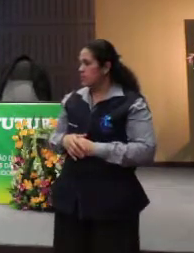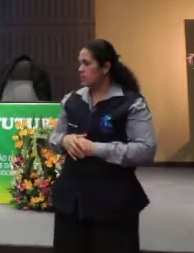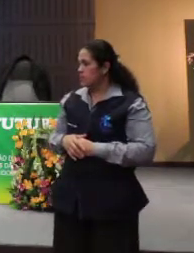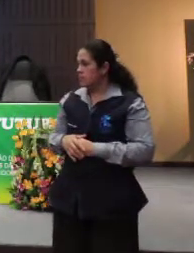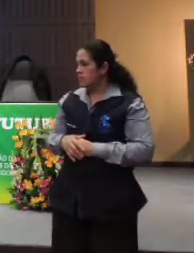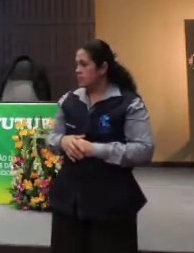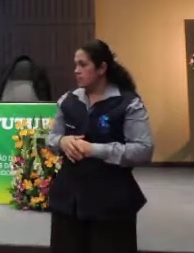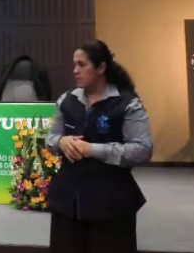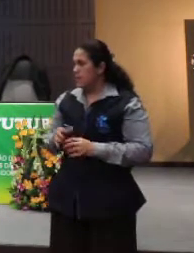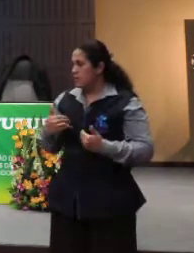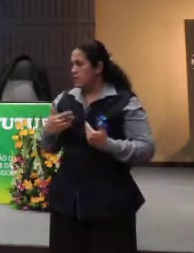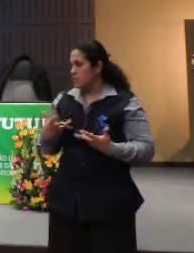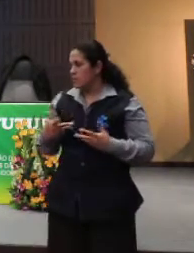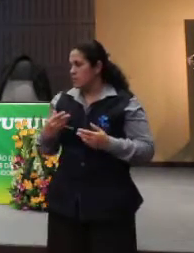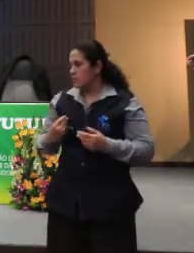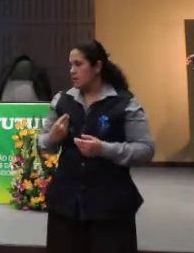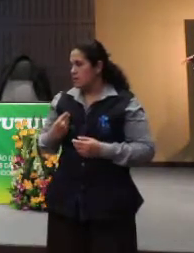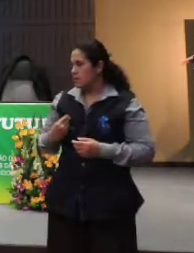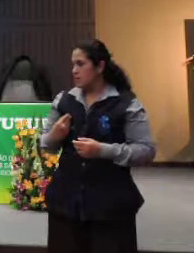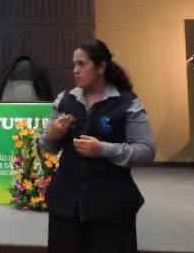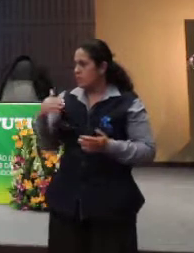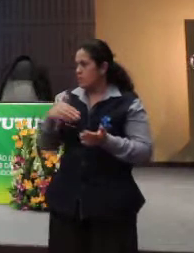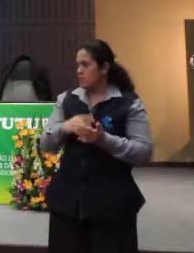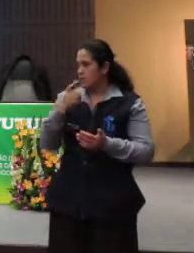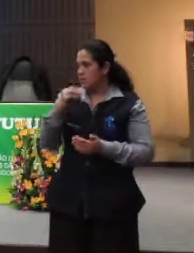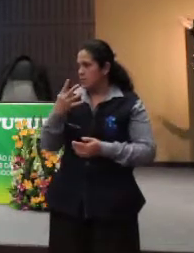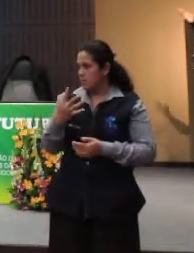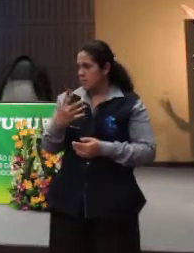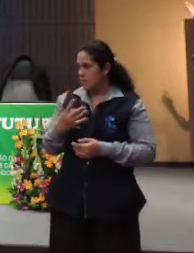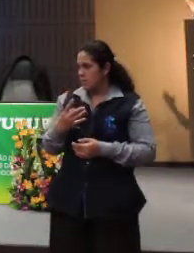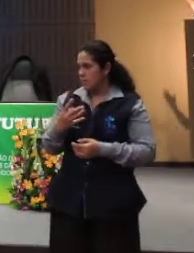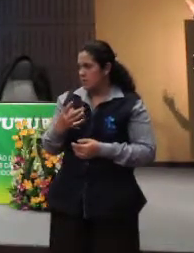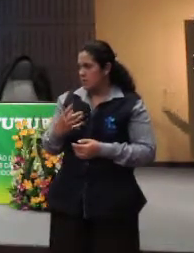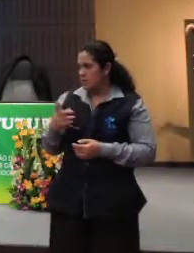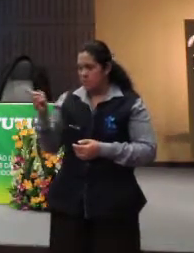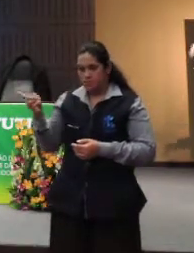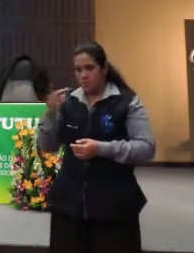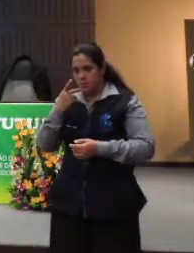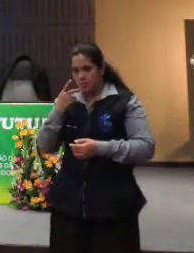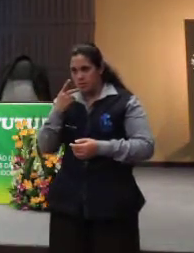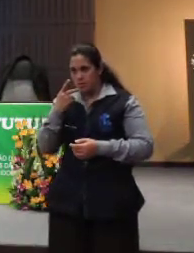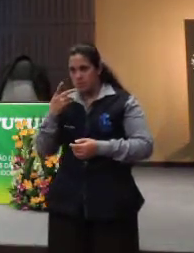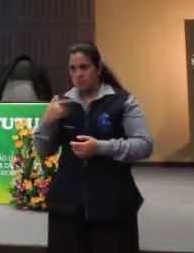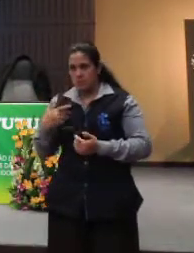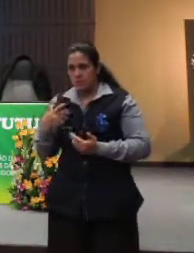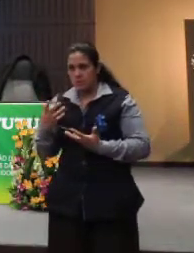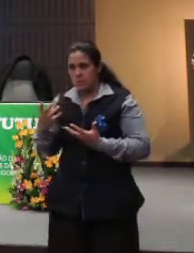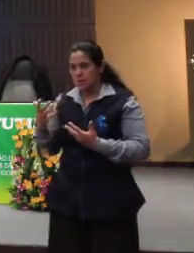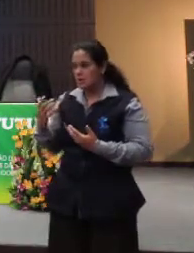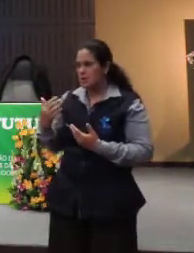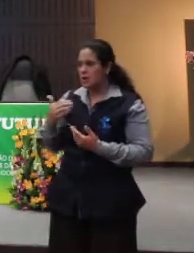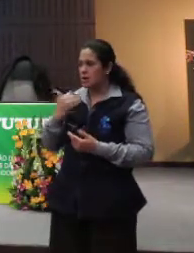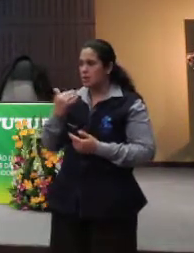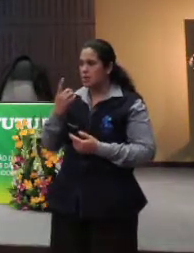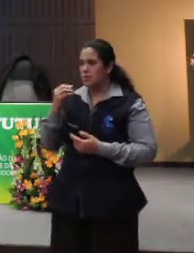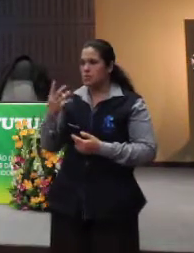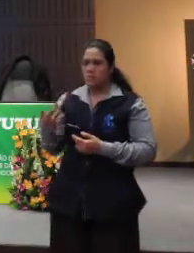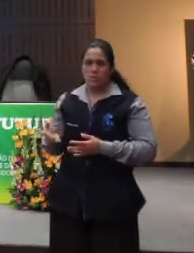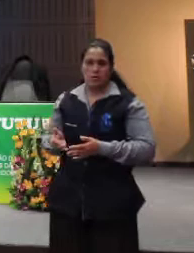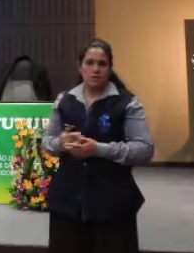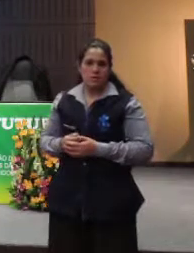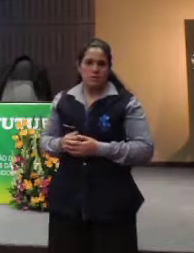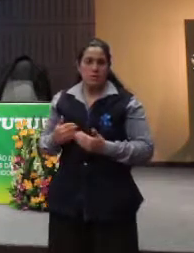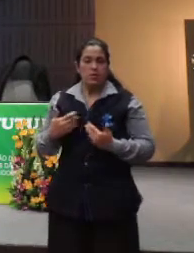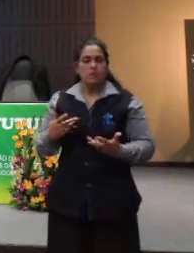eu vou viver até os 104. Lá na minha família todo mundo sabe. Isso me chocou porque ele resolveu morrer aos 104. Chegou lá e não quis